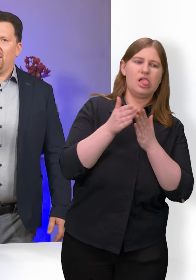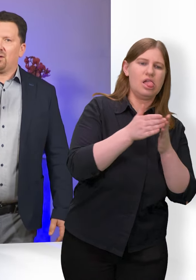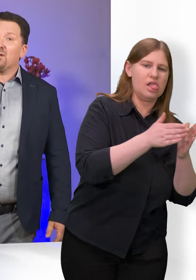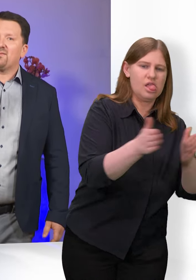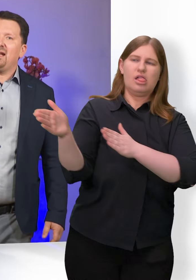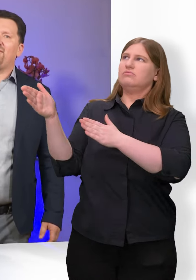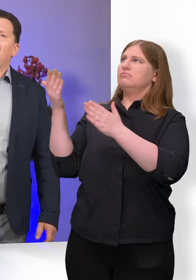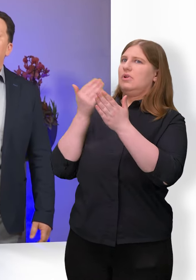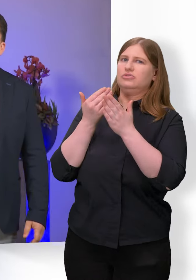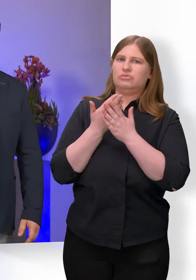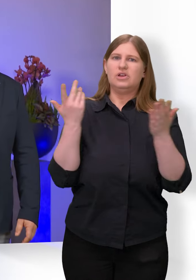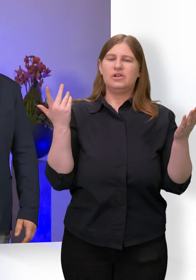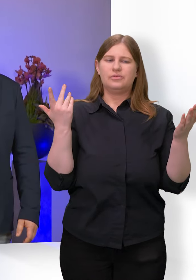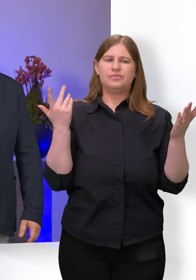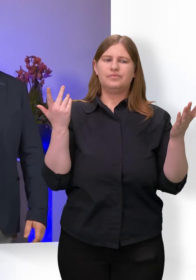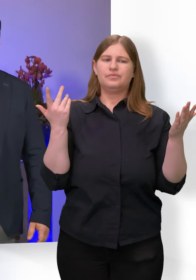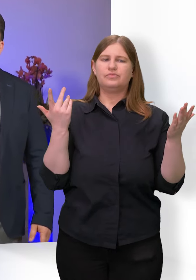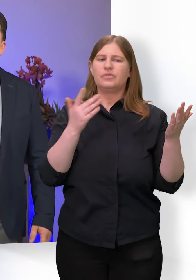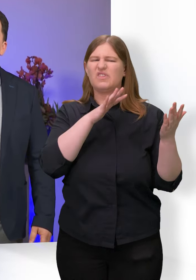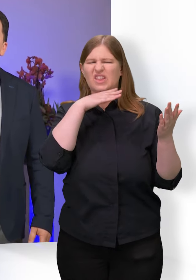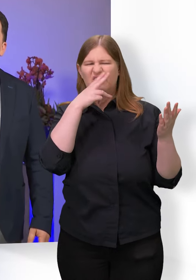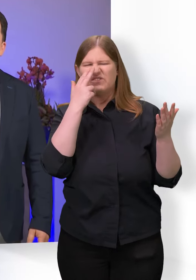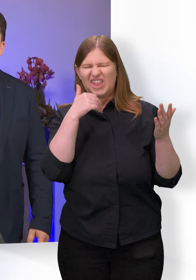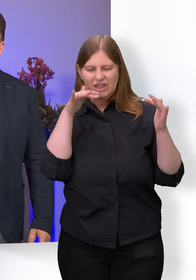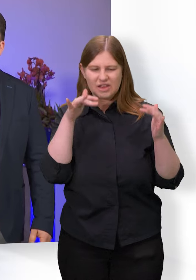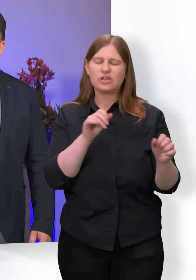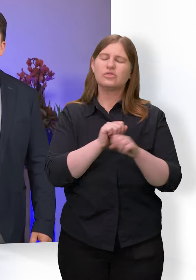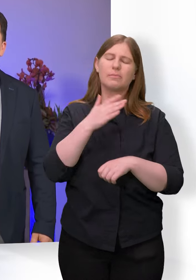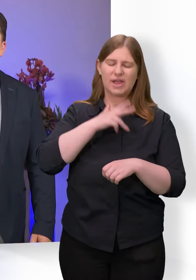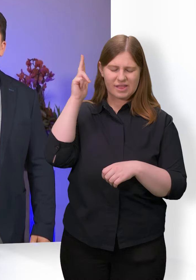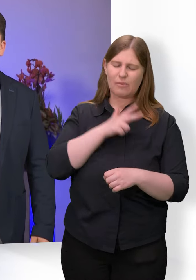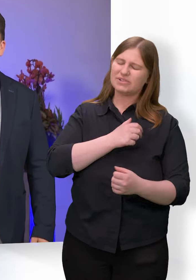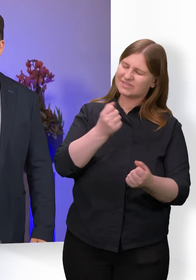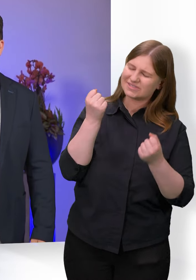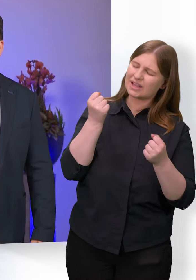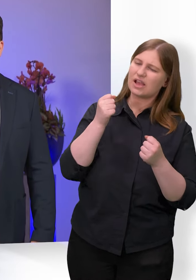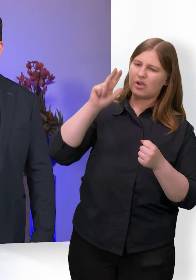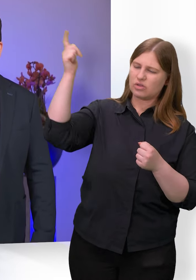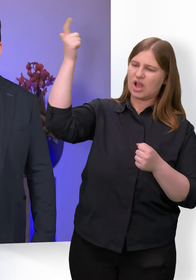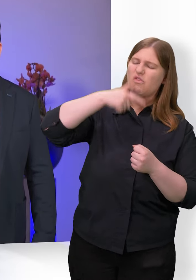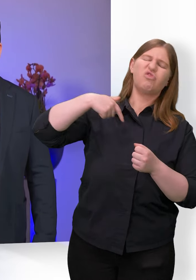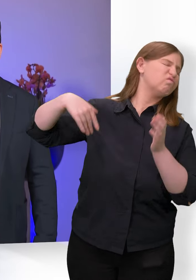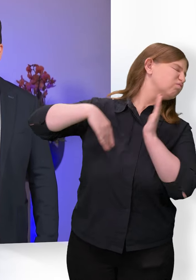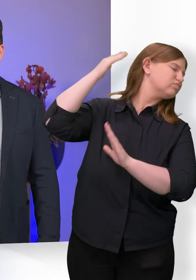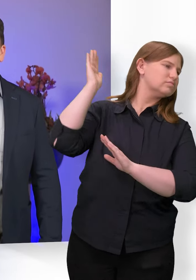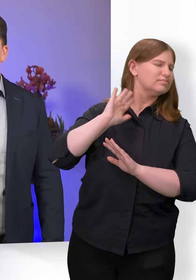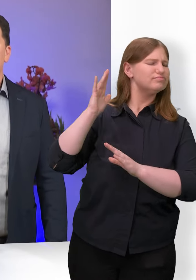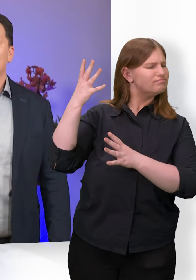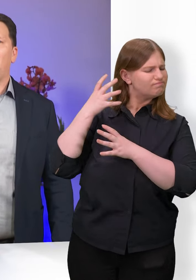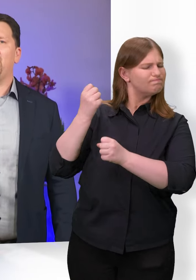Trotz vieler Fehler gibt mein Glaube mir die Gewissheit, dass Gott mich nicht verstößt. Und da sind es vor allem